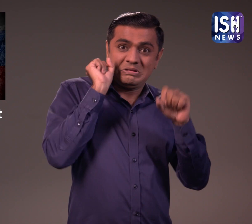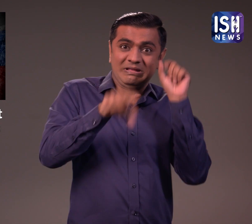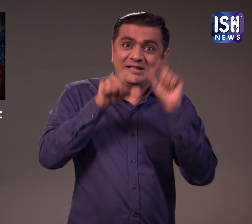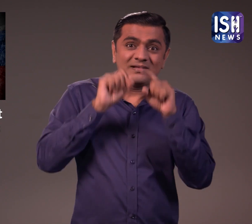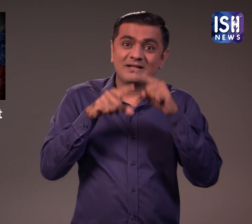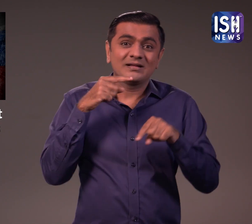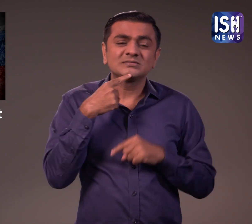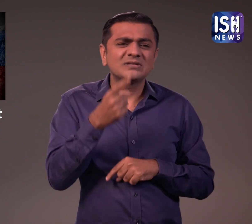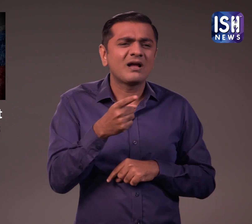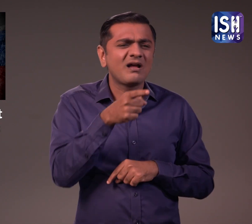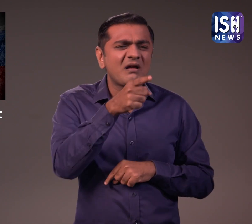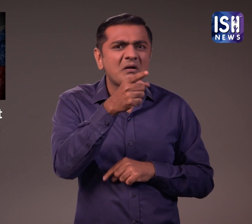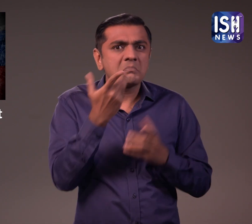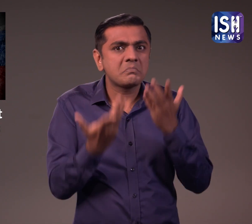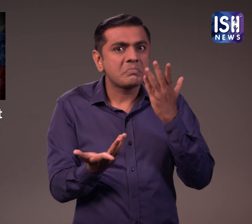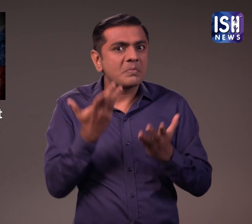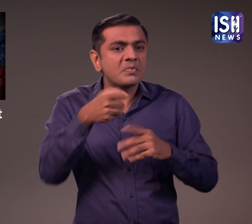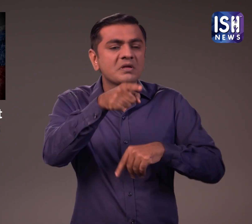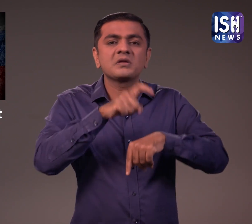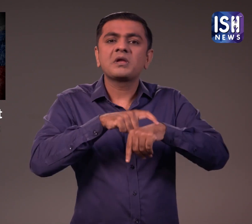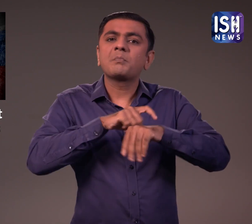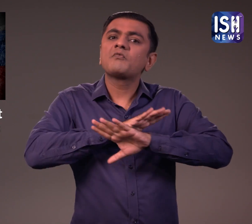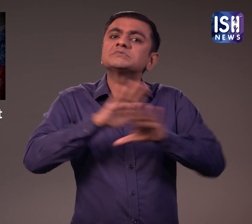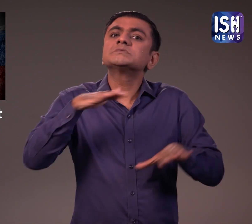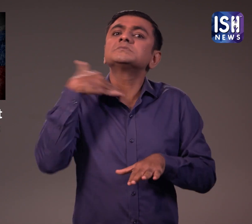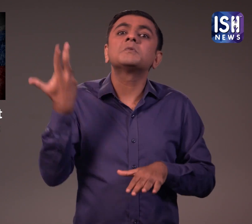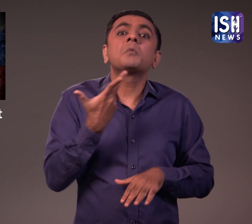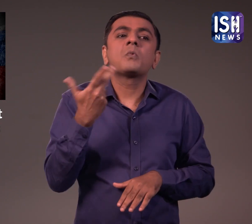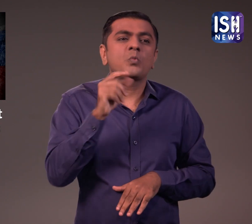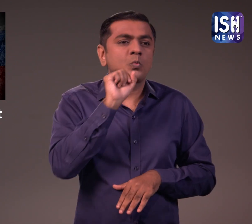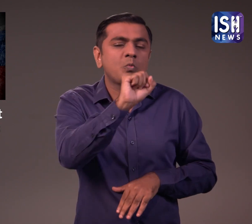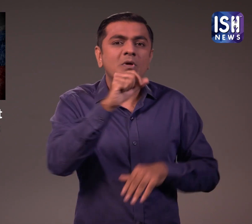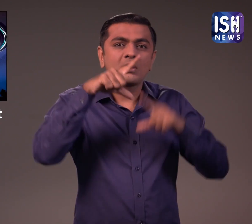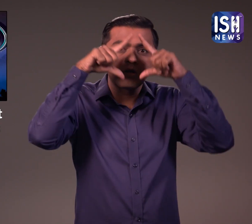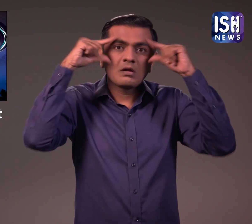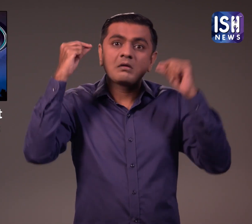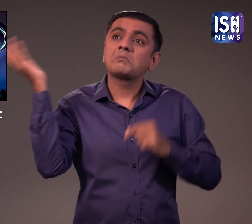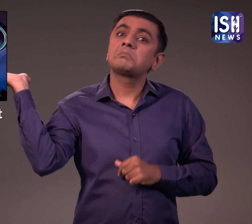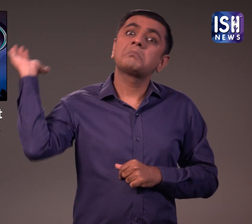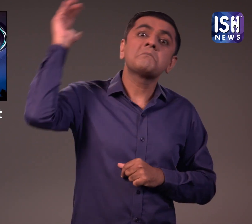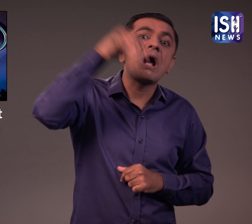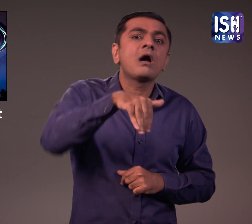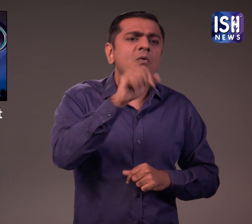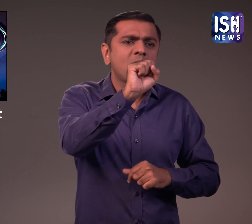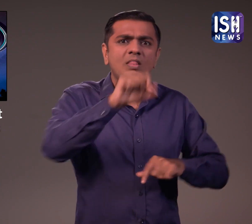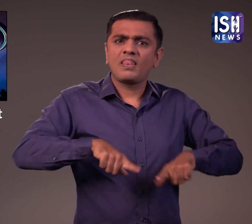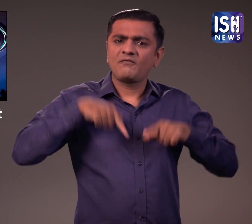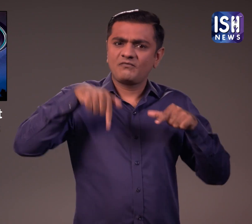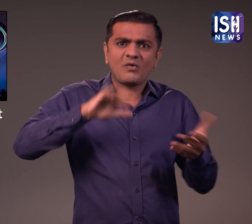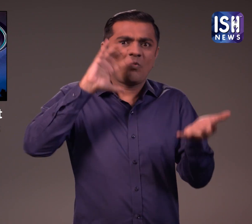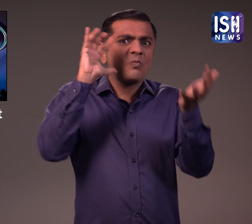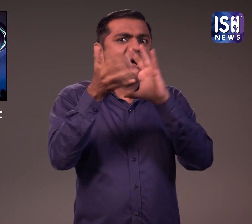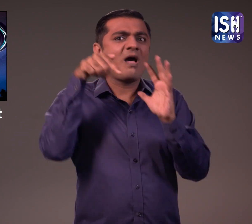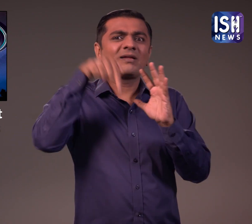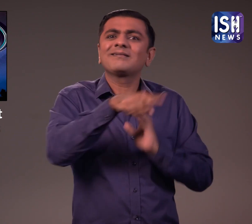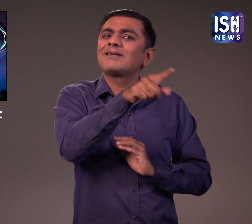लोगों ने कमेंट्स किये कि शायद उनका समय समाप्त हो गया है और क्योंकि वह दूसरे ग्रह से आये हैं